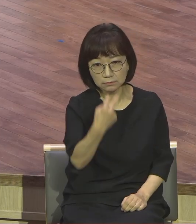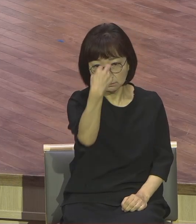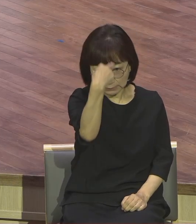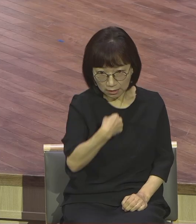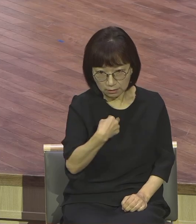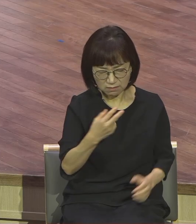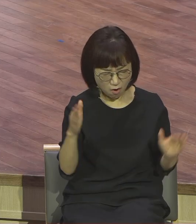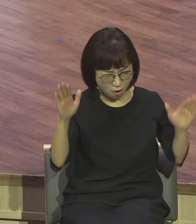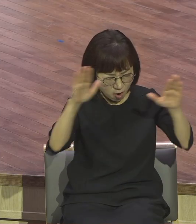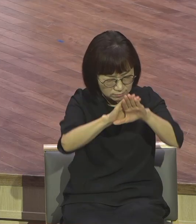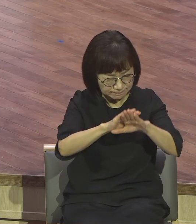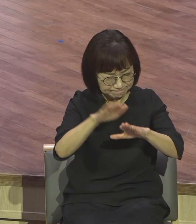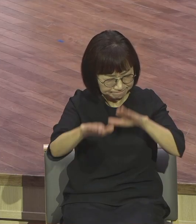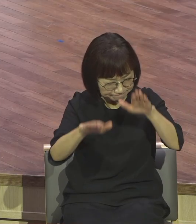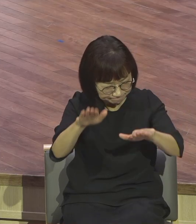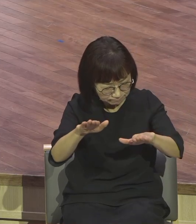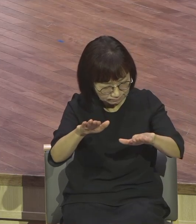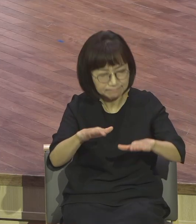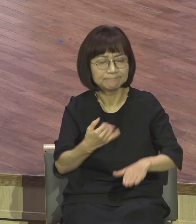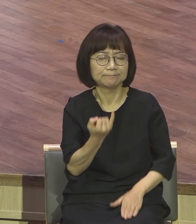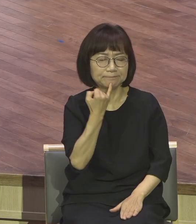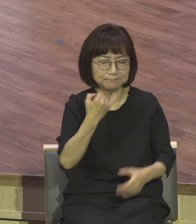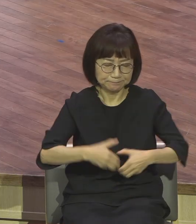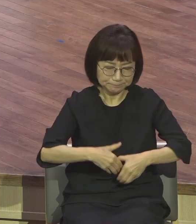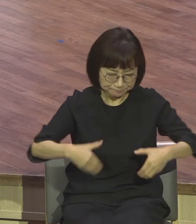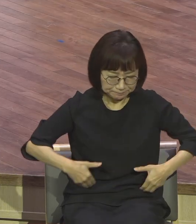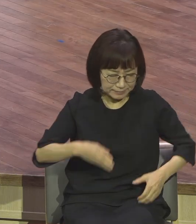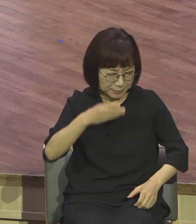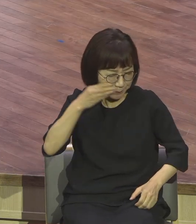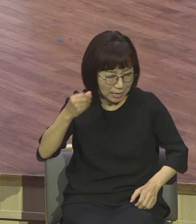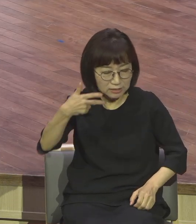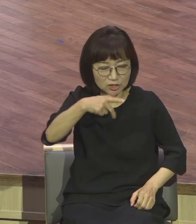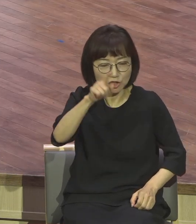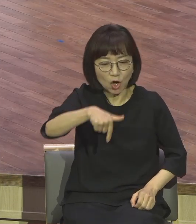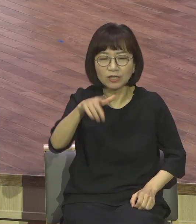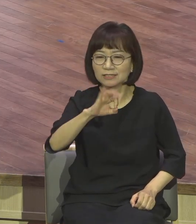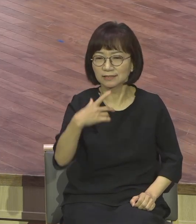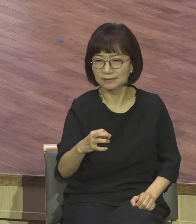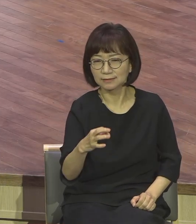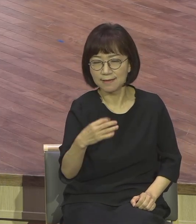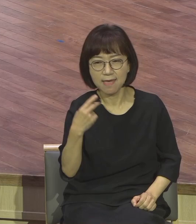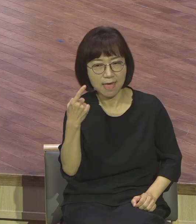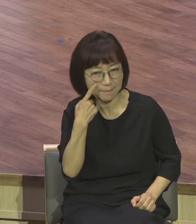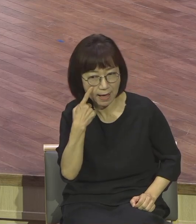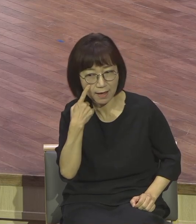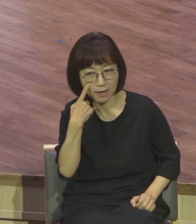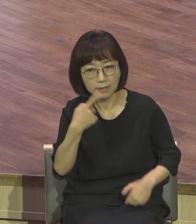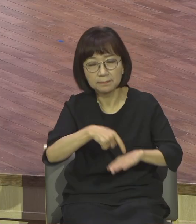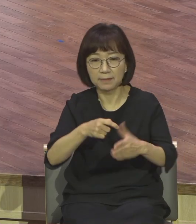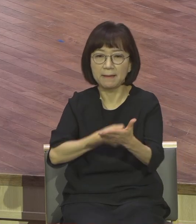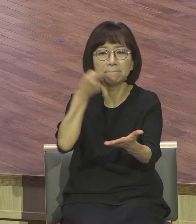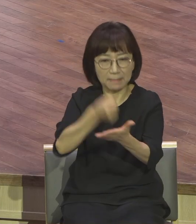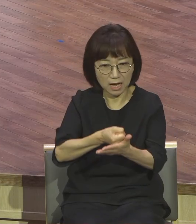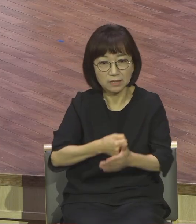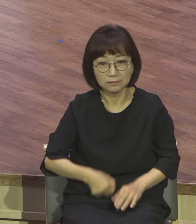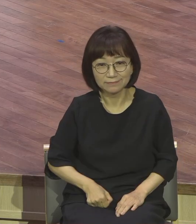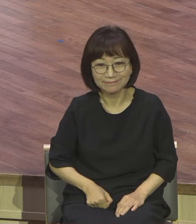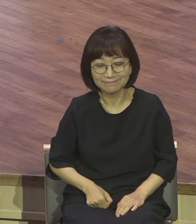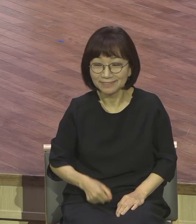적응하는 거다 형도 여러분 우리 눈앞에 다양한 역경이 있습니다 지금